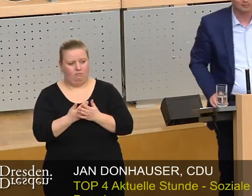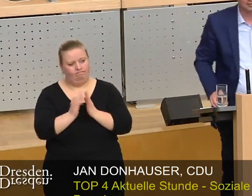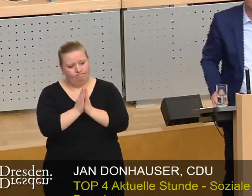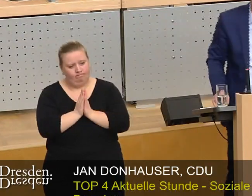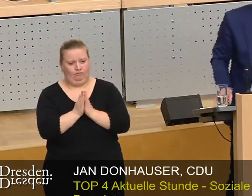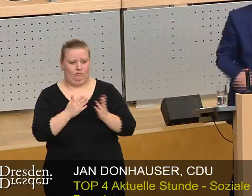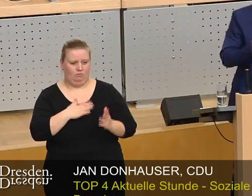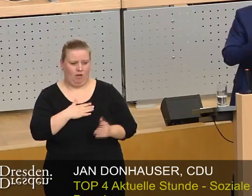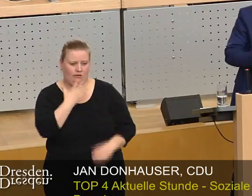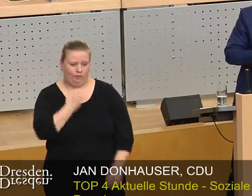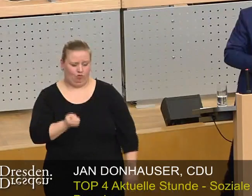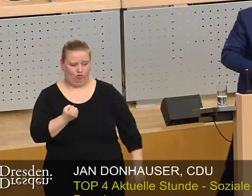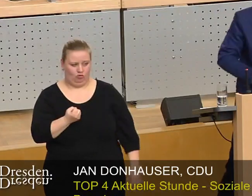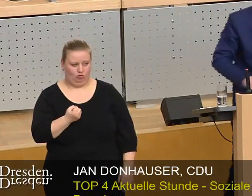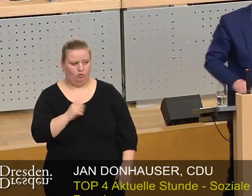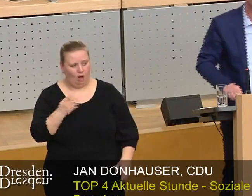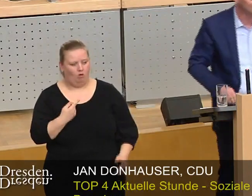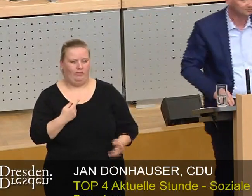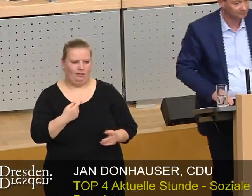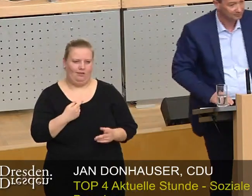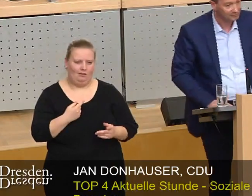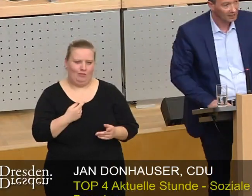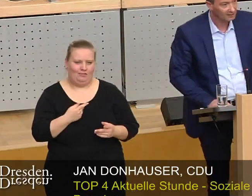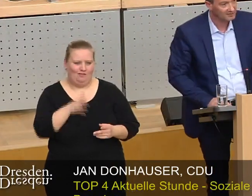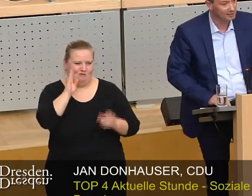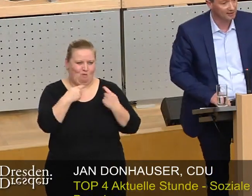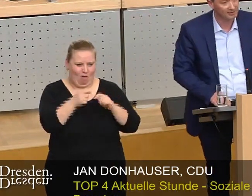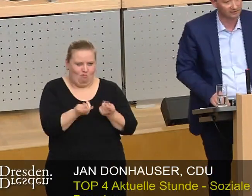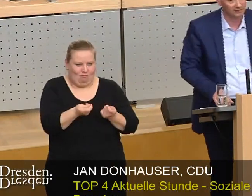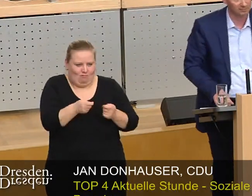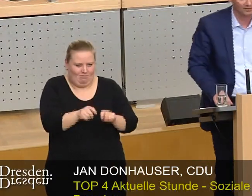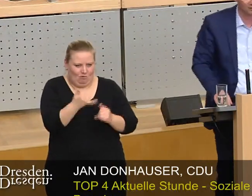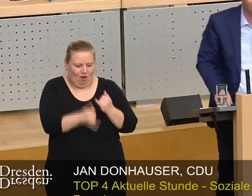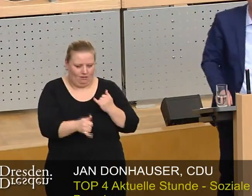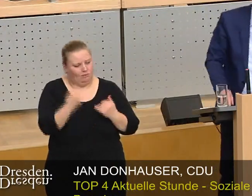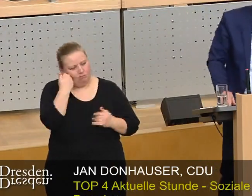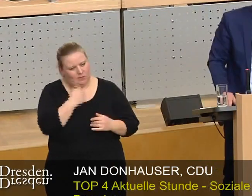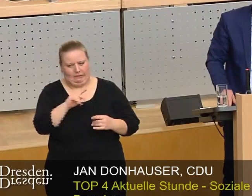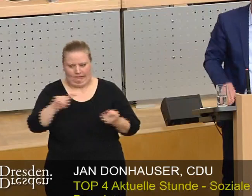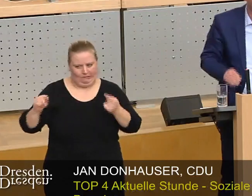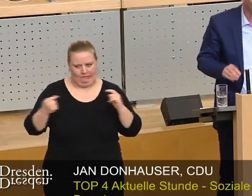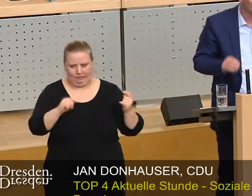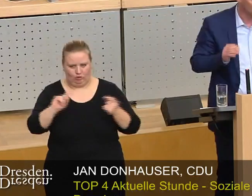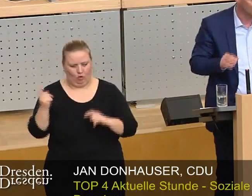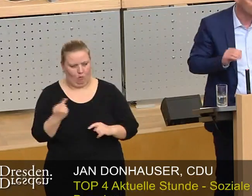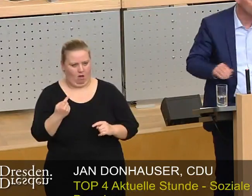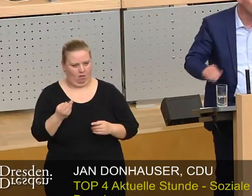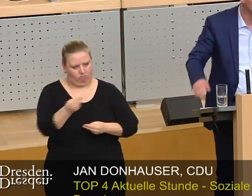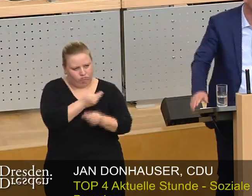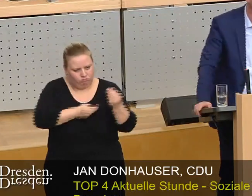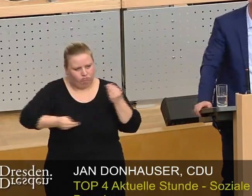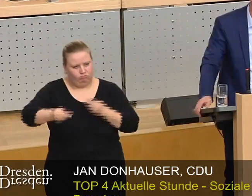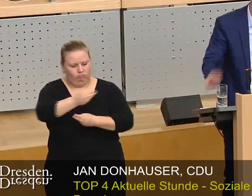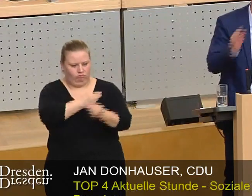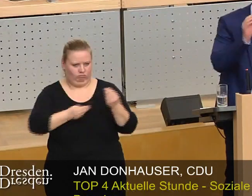nochmal appellieren, und da schließe ich jetzt doch mit der Wober ab, dass wir dann die Debatte nochmal nutzen, um entsprechend uns